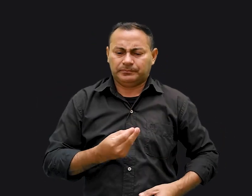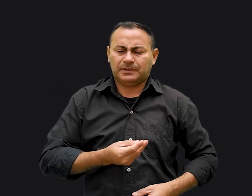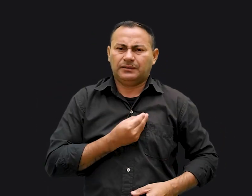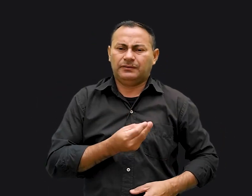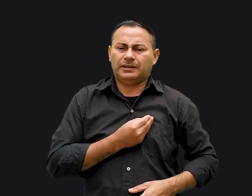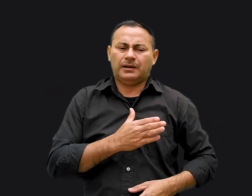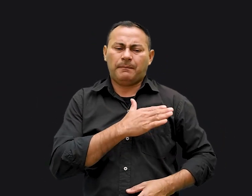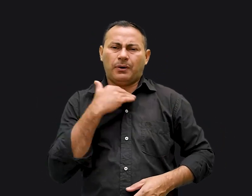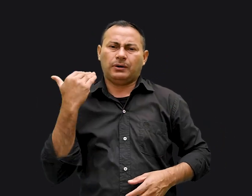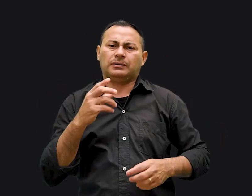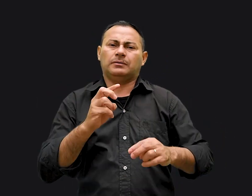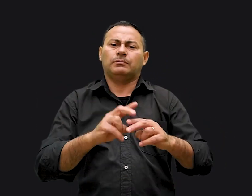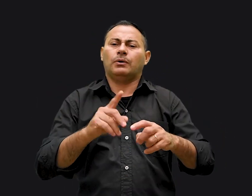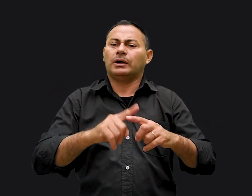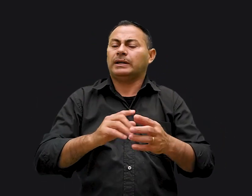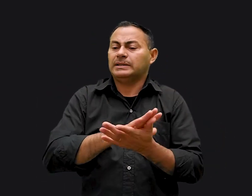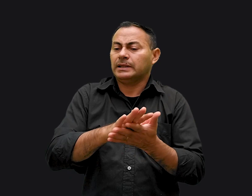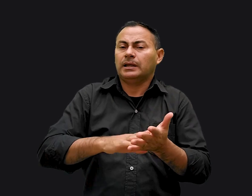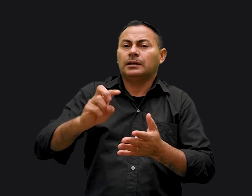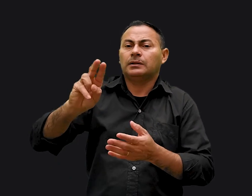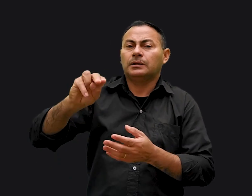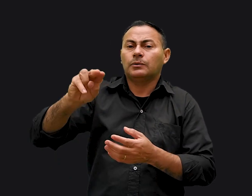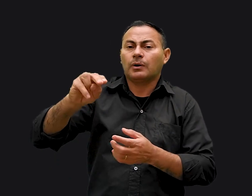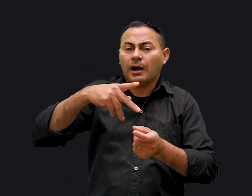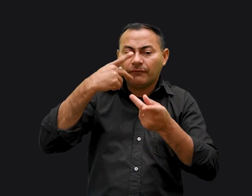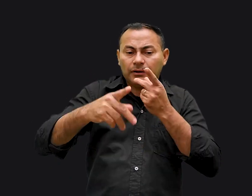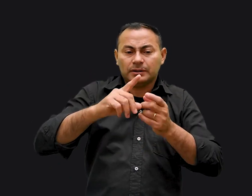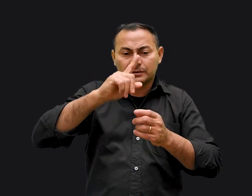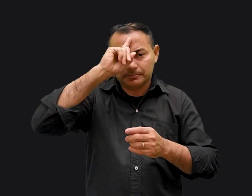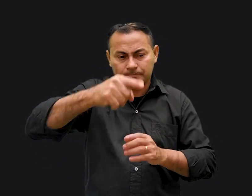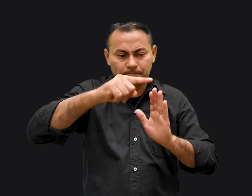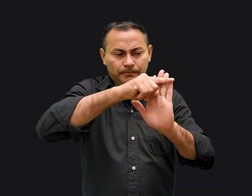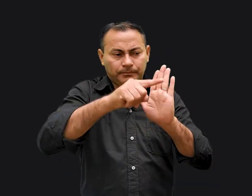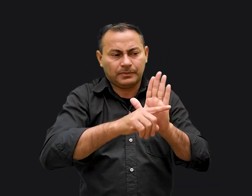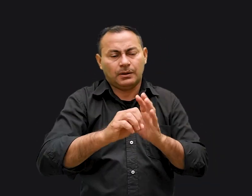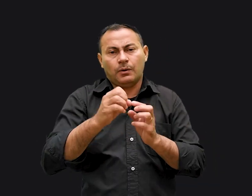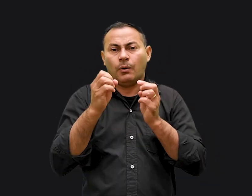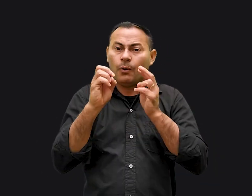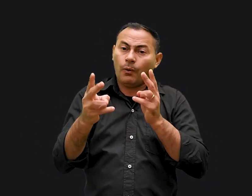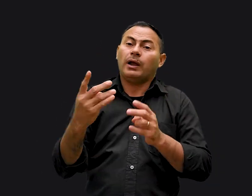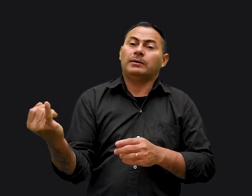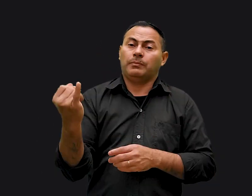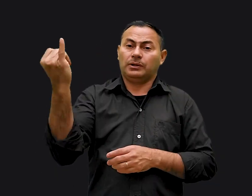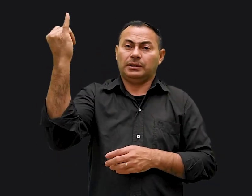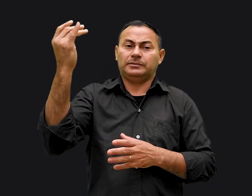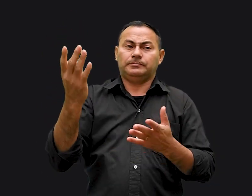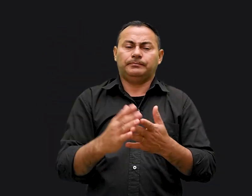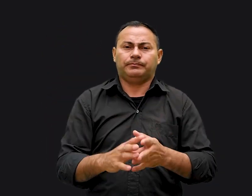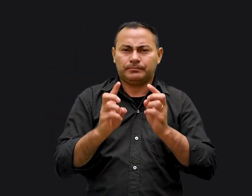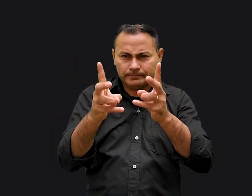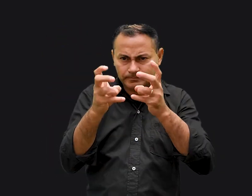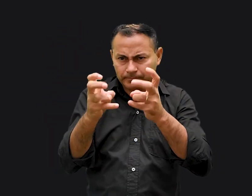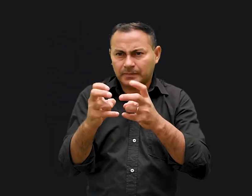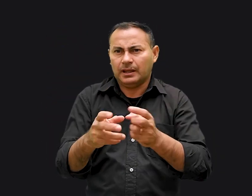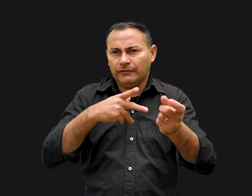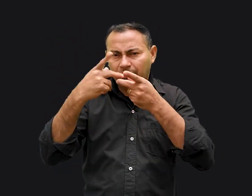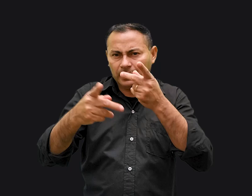ceifadas, porque ninguém nunca lhes falou este mandamento, ou como ele é importante. Observe que ele diz,